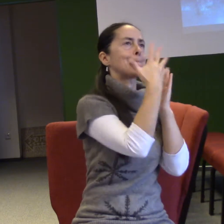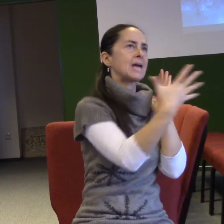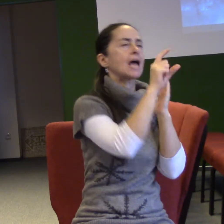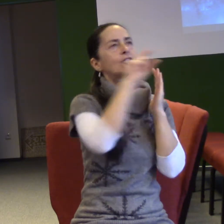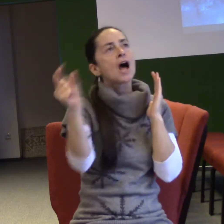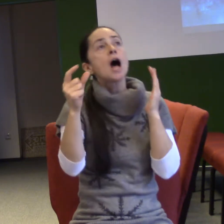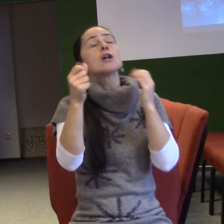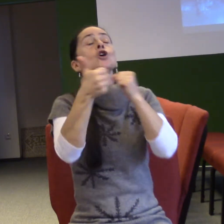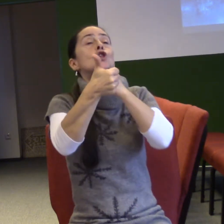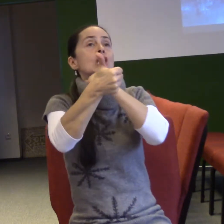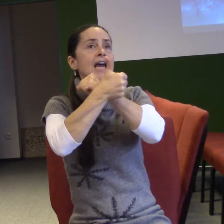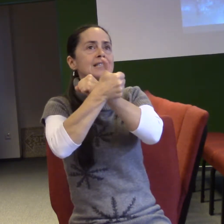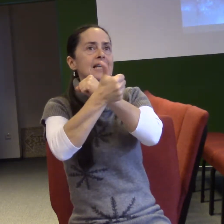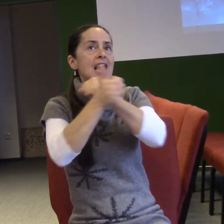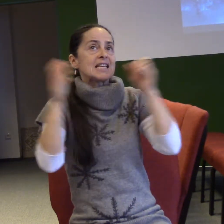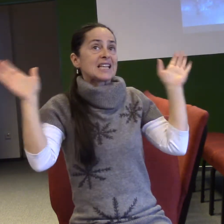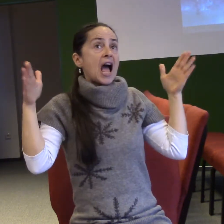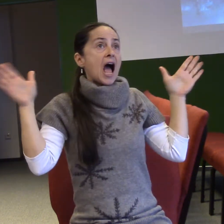je andělů 100 tisíce miliard.